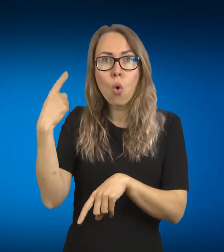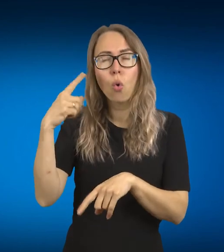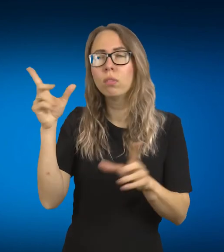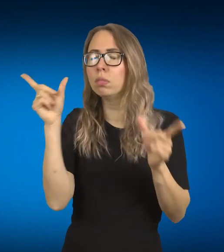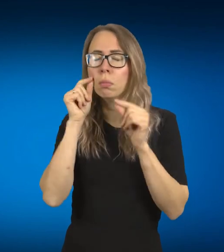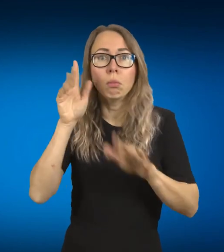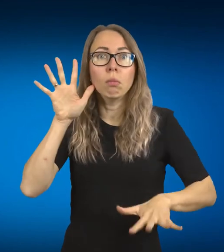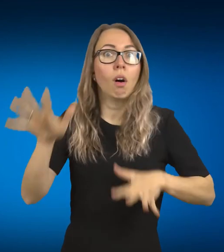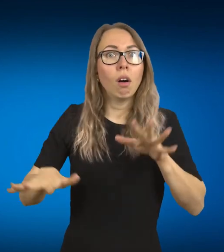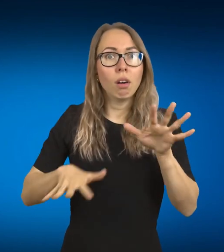apskritai apie tą,